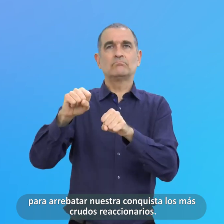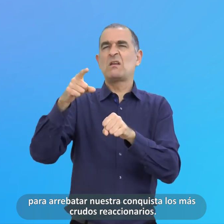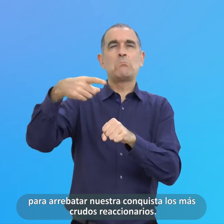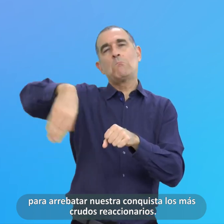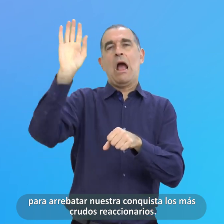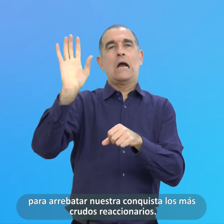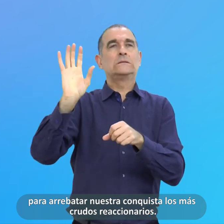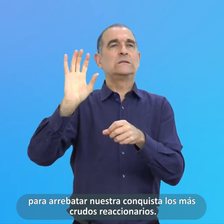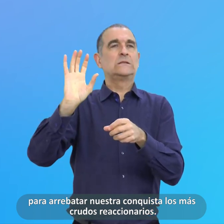Reaccionarios